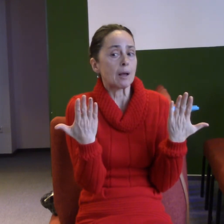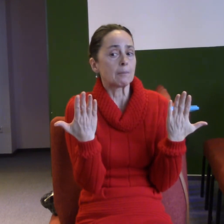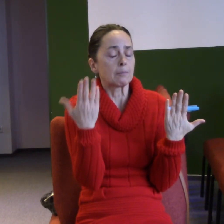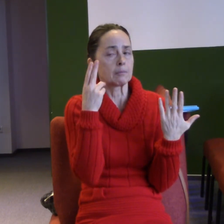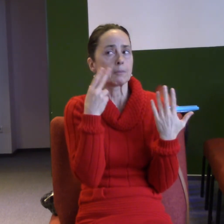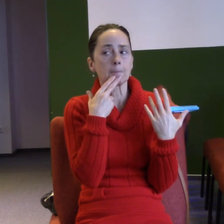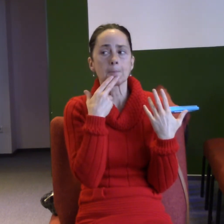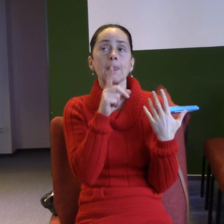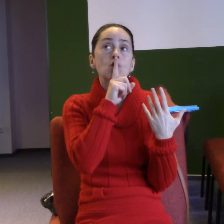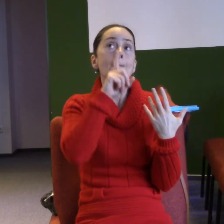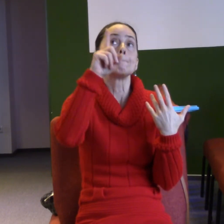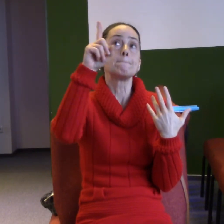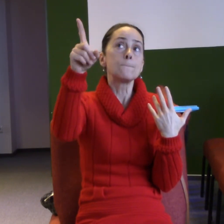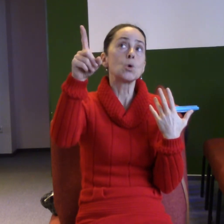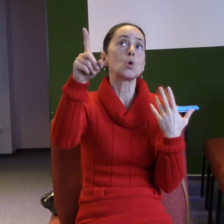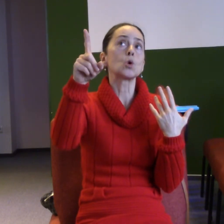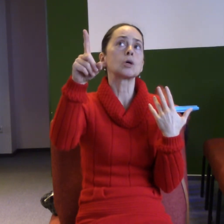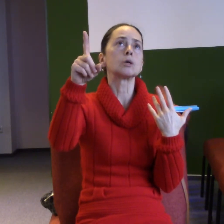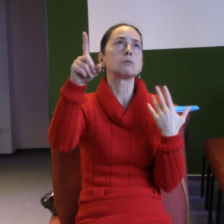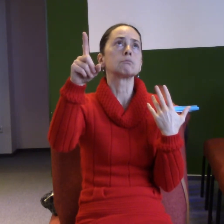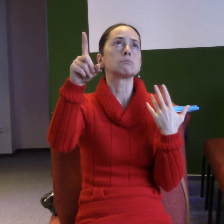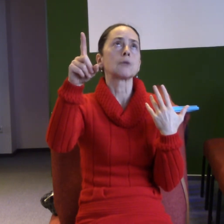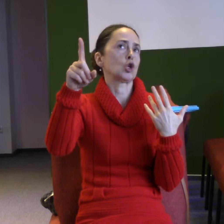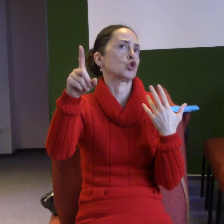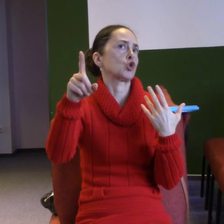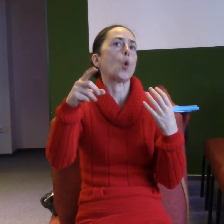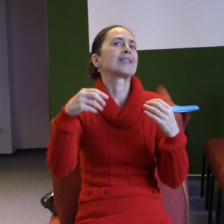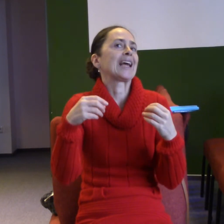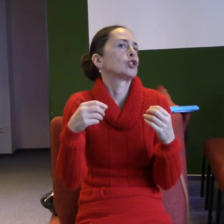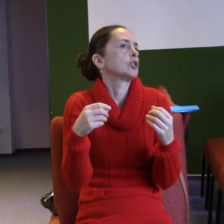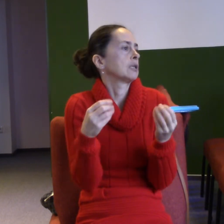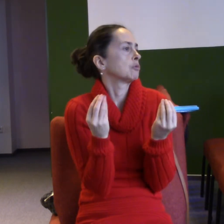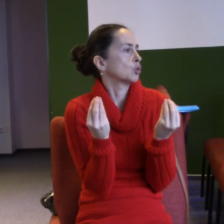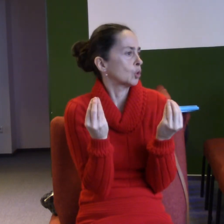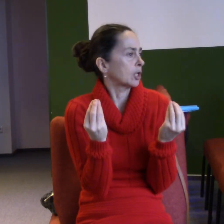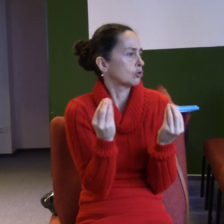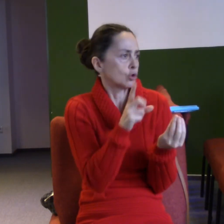Pán Bůh je realitou našeho života, je, že se najednou v našem životě objeví radost.